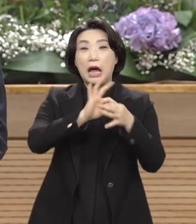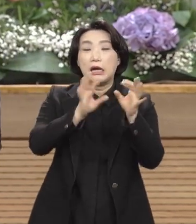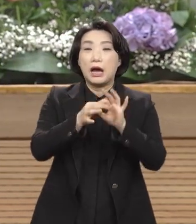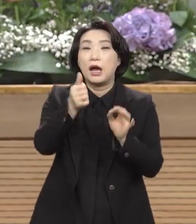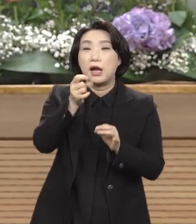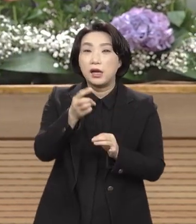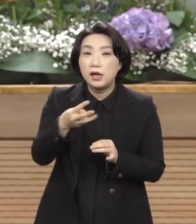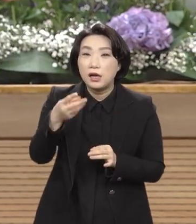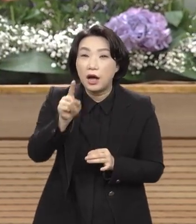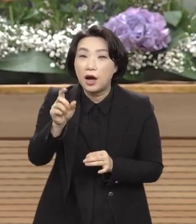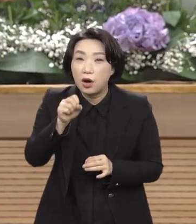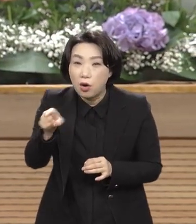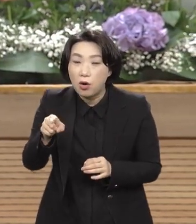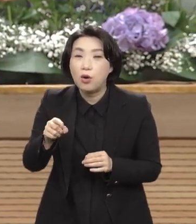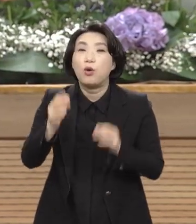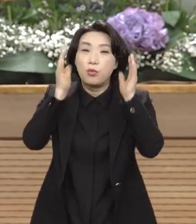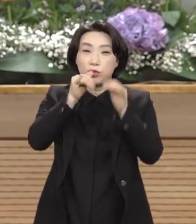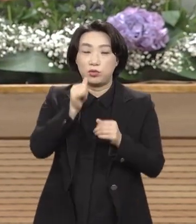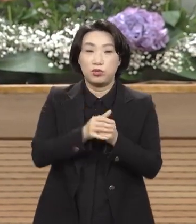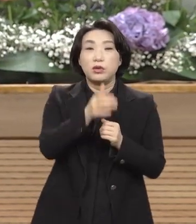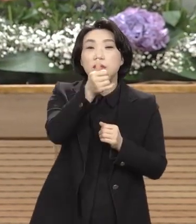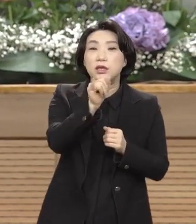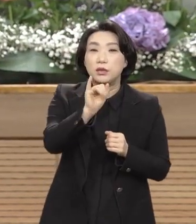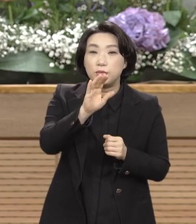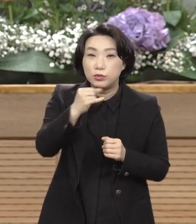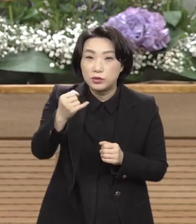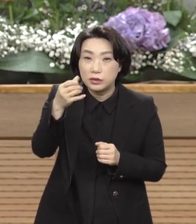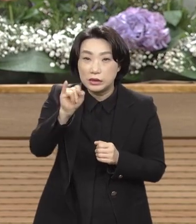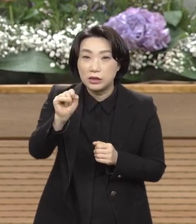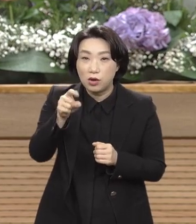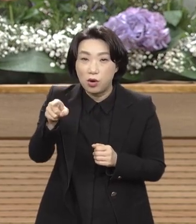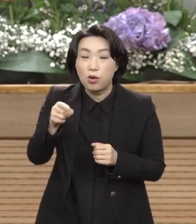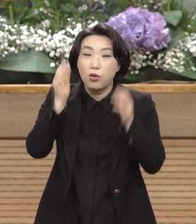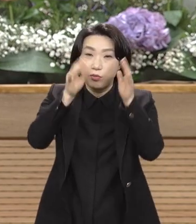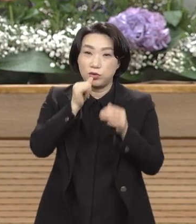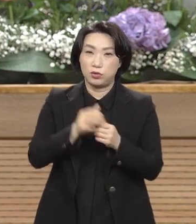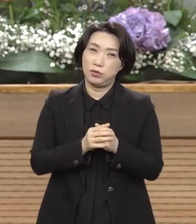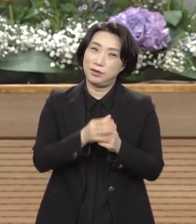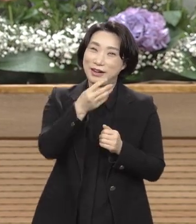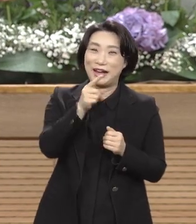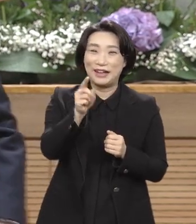했어. 시브리어 공부도 했어. 나티는 조금 그냥 그랬어.